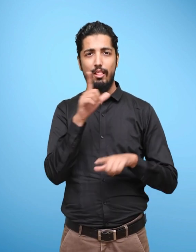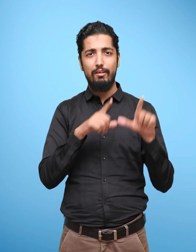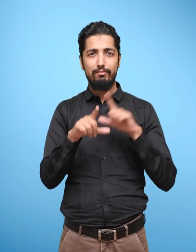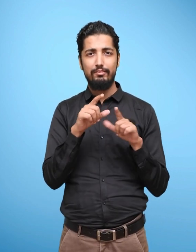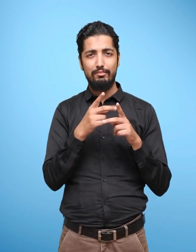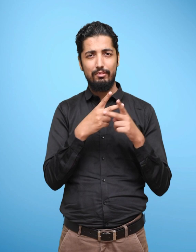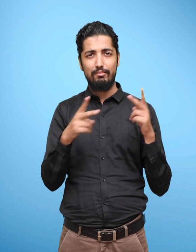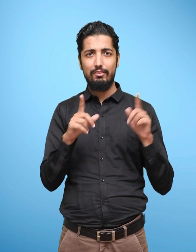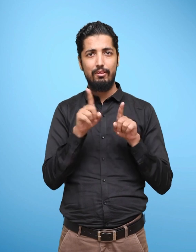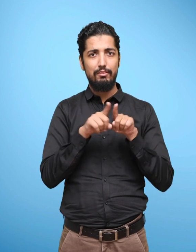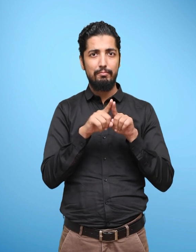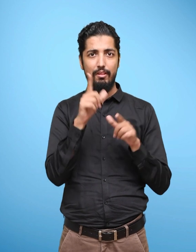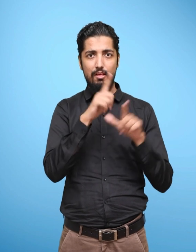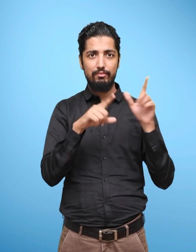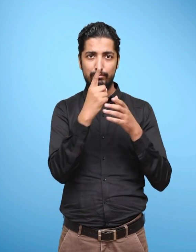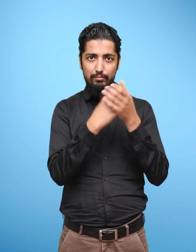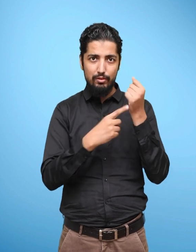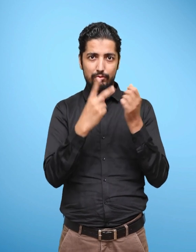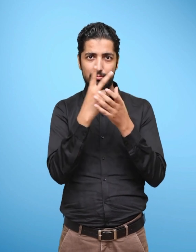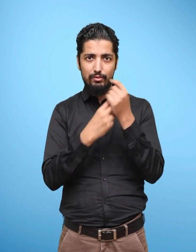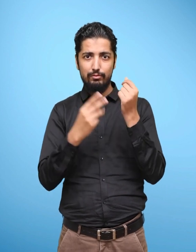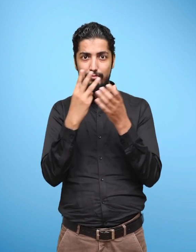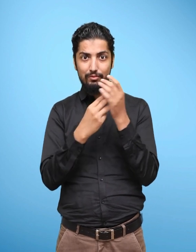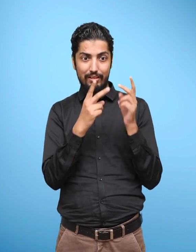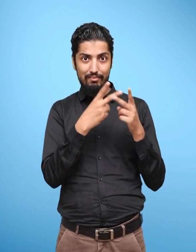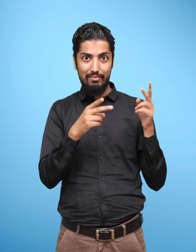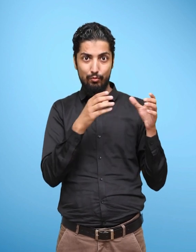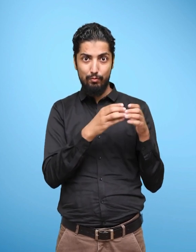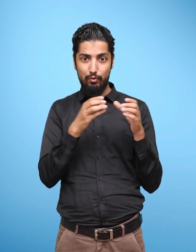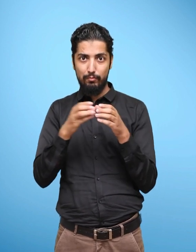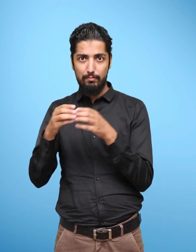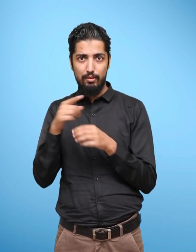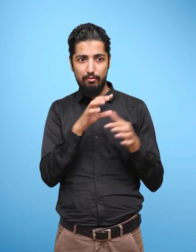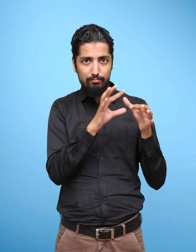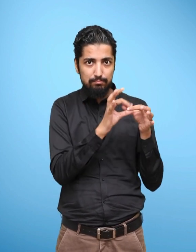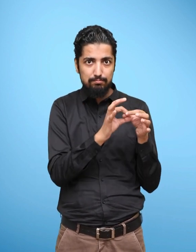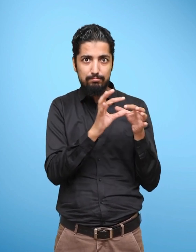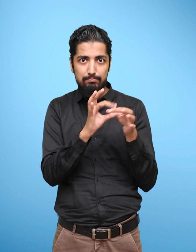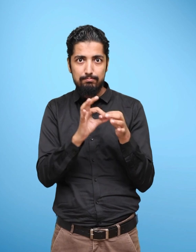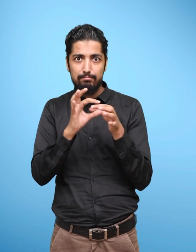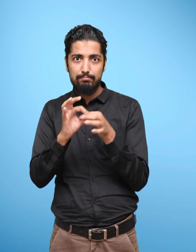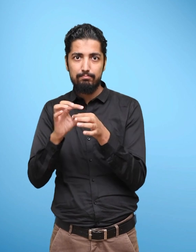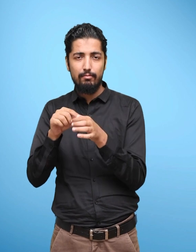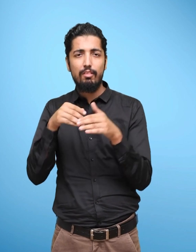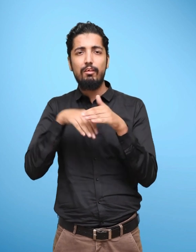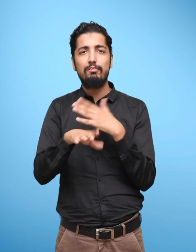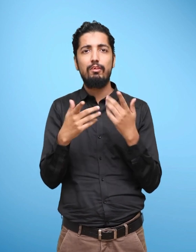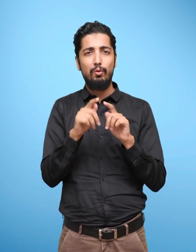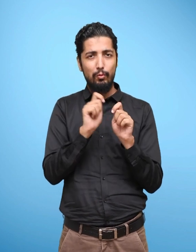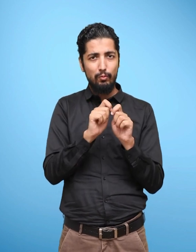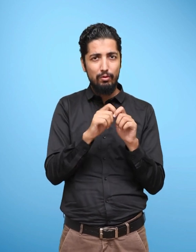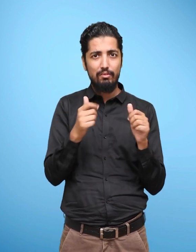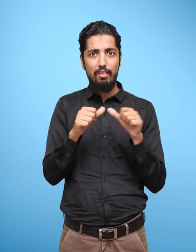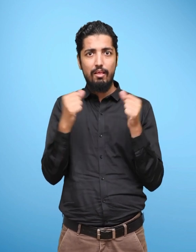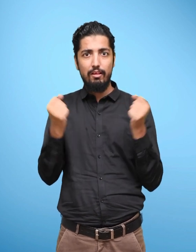Multi-lingualism Has been interwoven Into the tasks And activities With specific guidelines To the